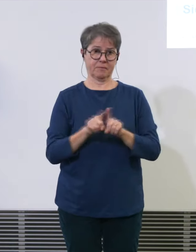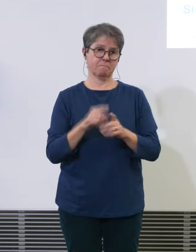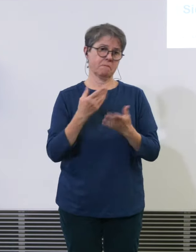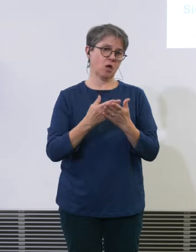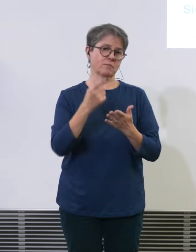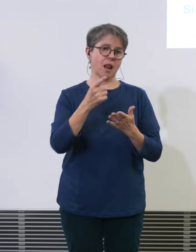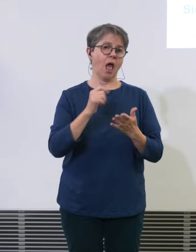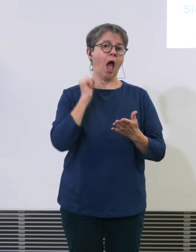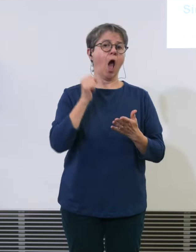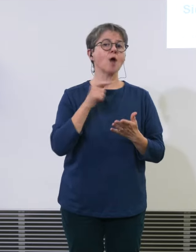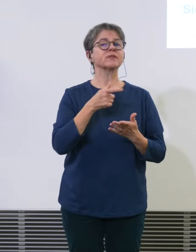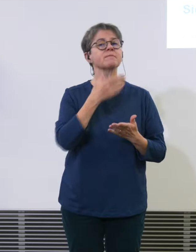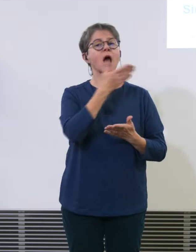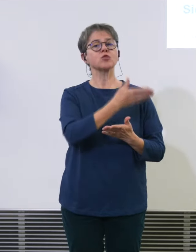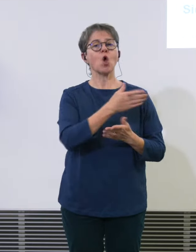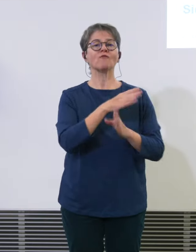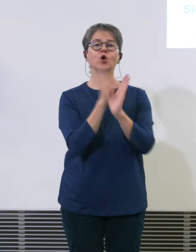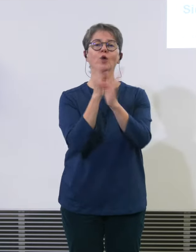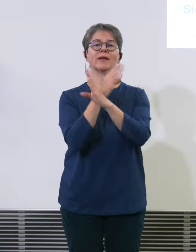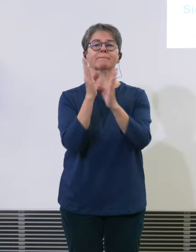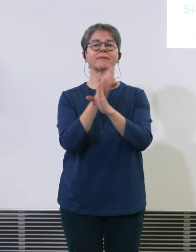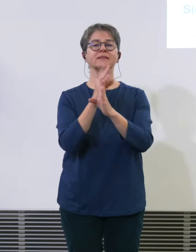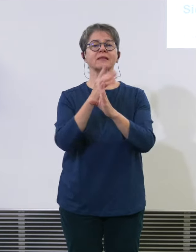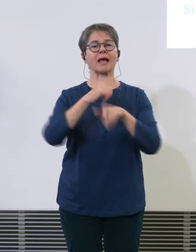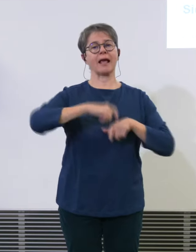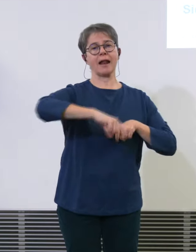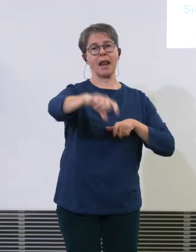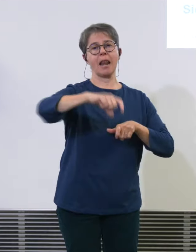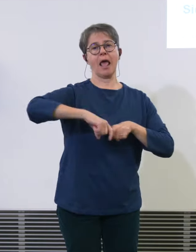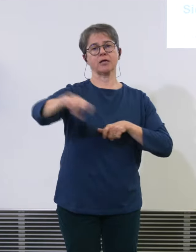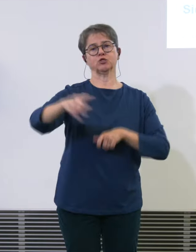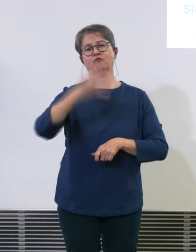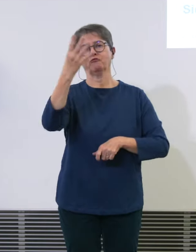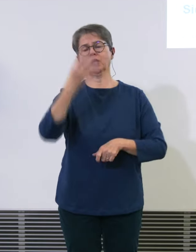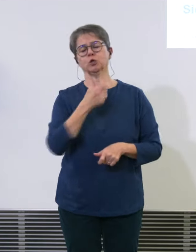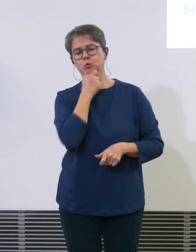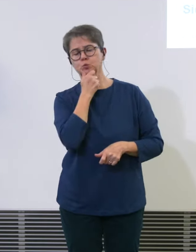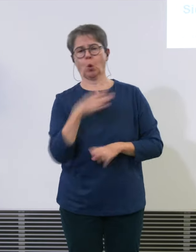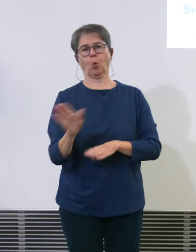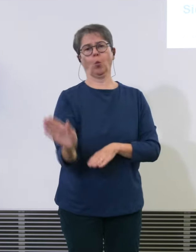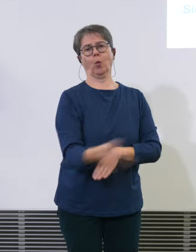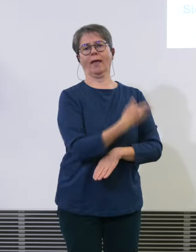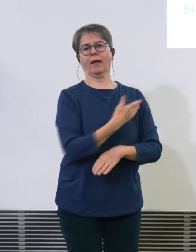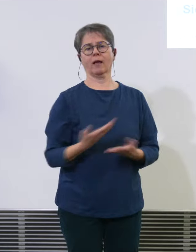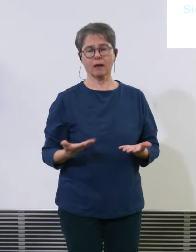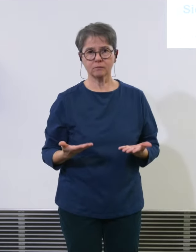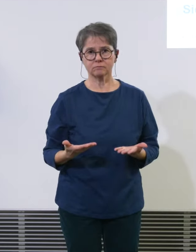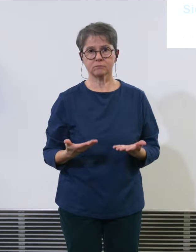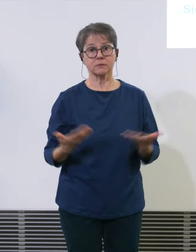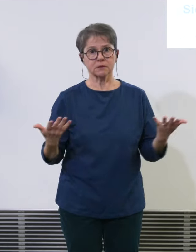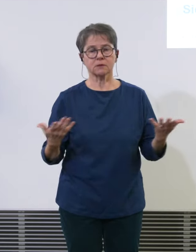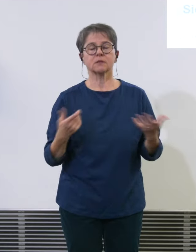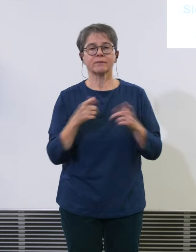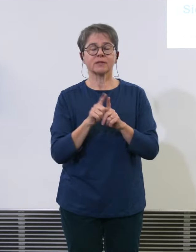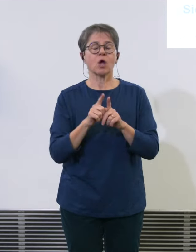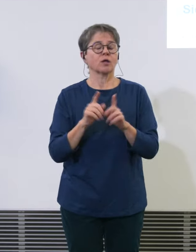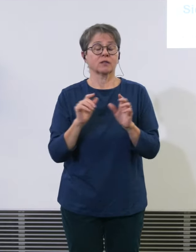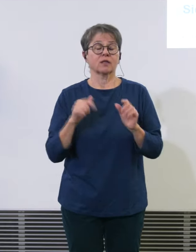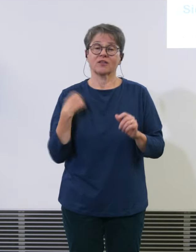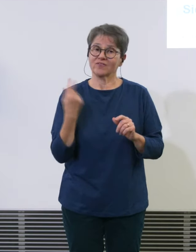Gleis weg nehmen dann gibt es ziemlich durch Kulernan darum wir sind darauf angewiesen dass einerseits das Wellensystem so geflogen werden kann dass